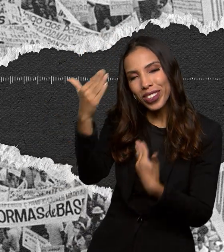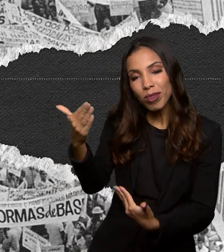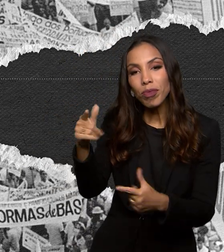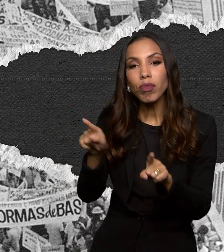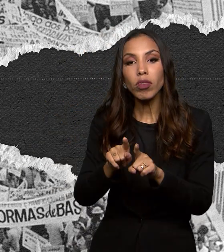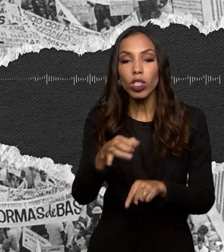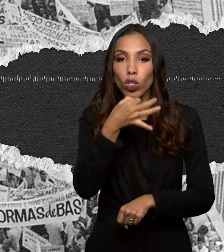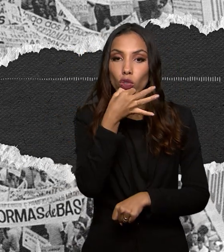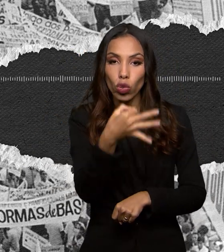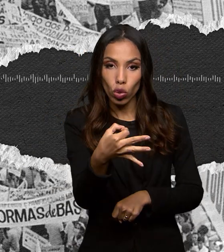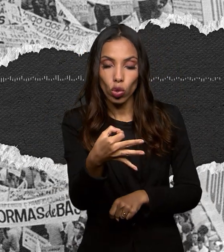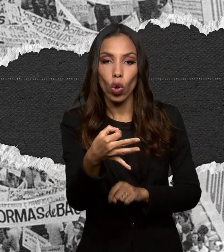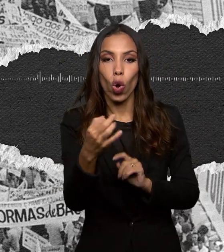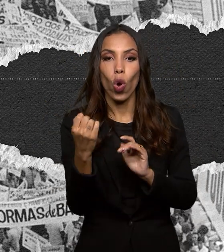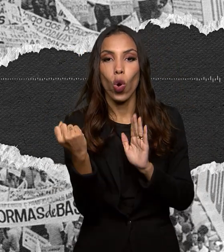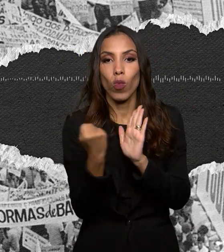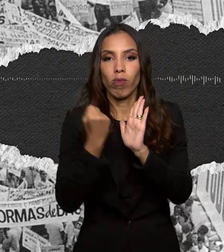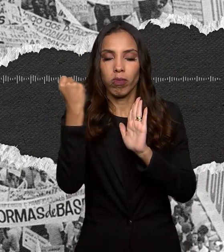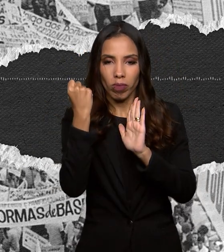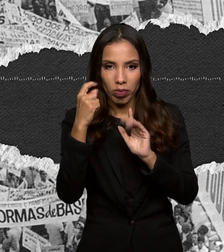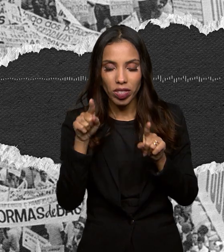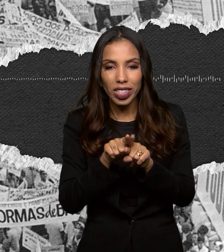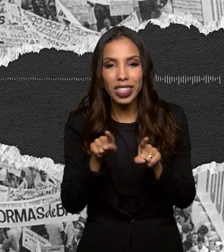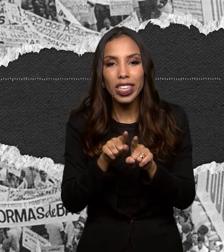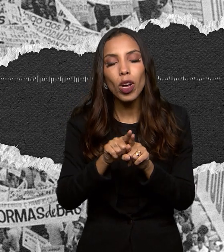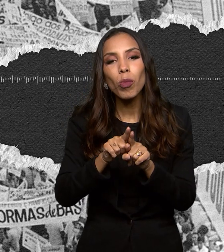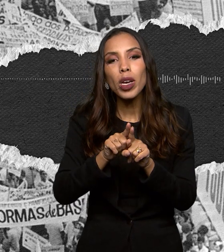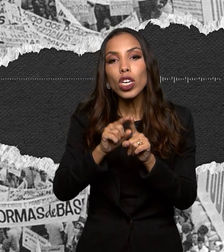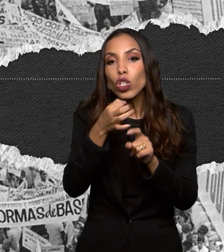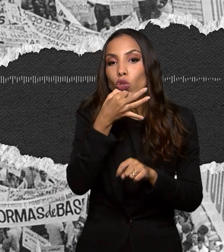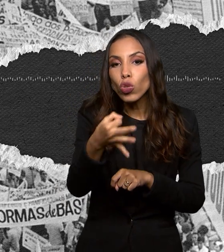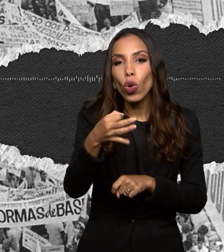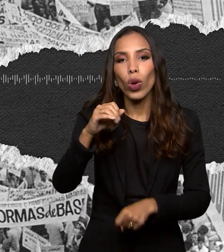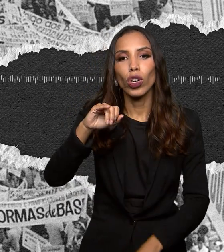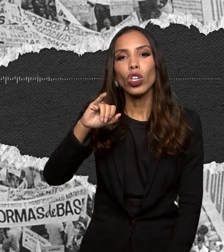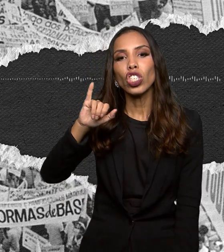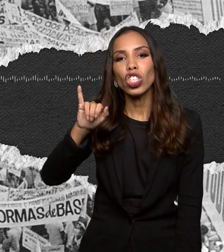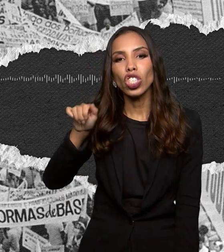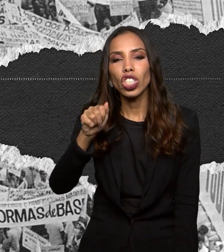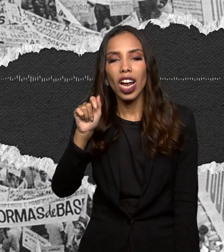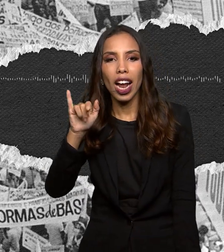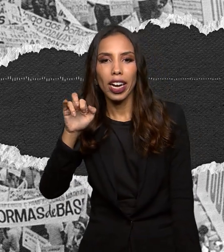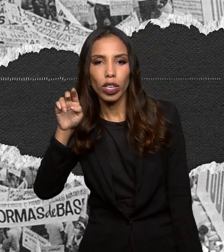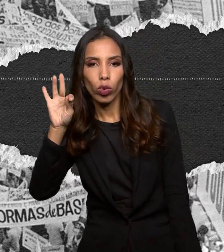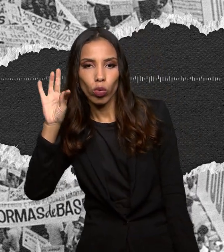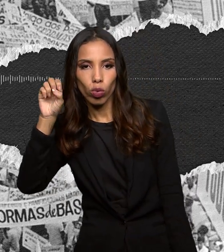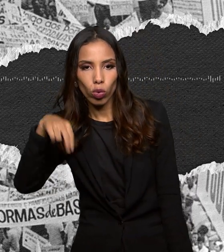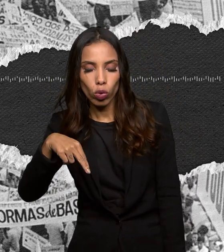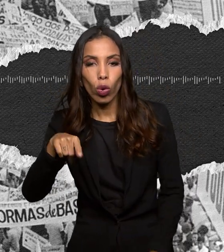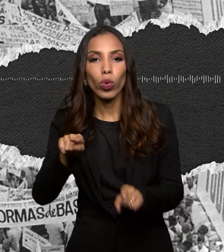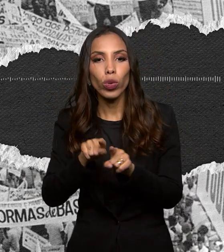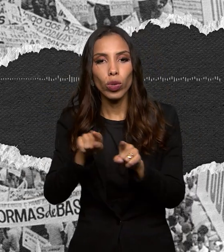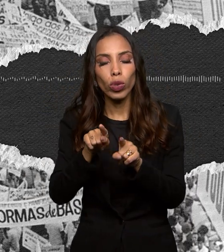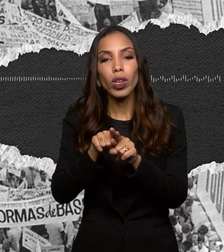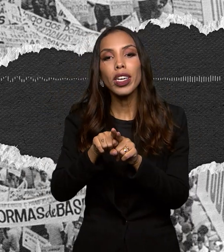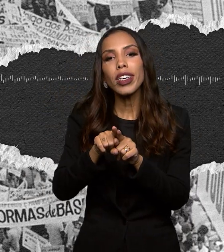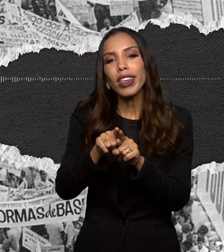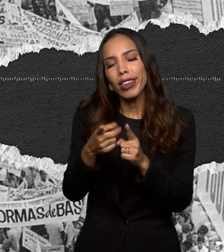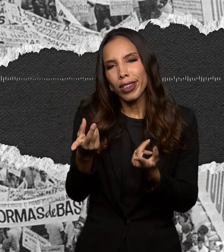sonora do podcast e a sonoplastia do episódio foram feitas por Jailton Sodré a partir das composições gentilmente